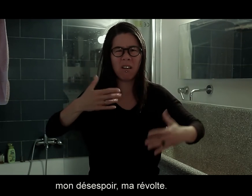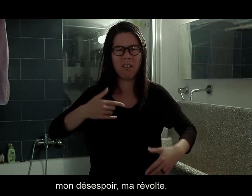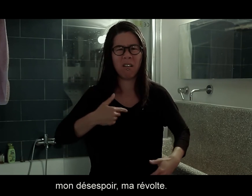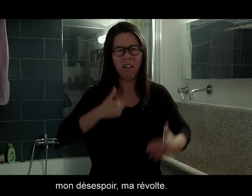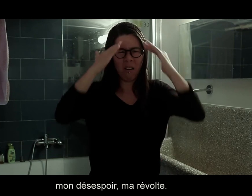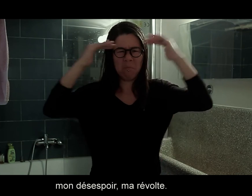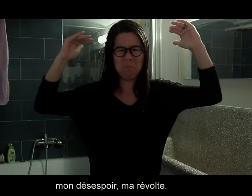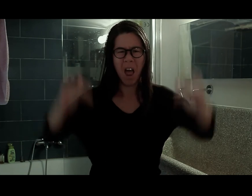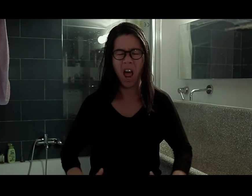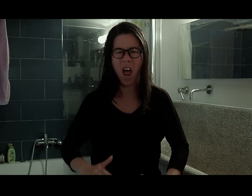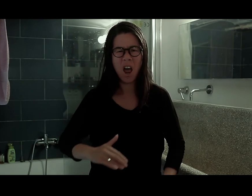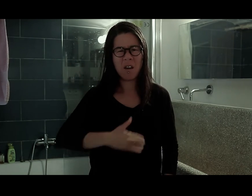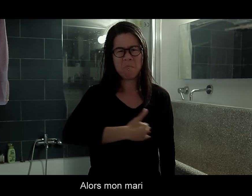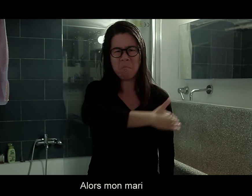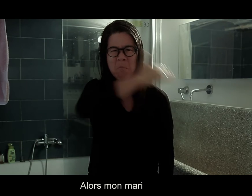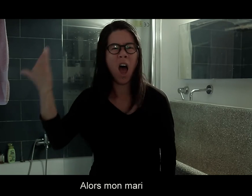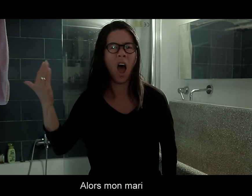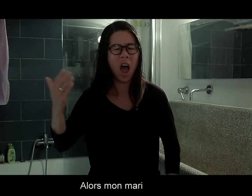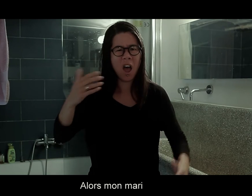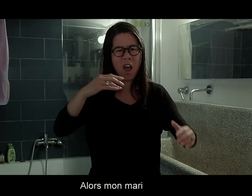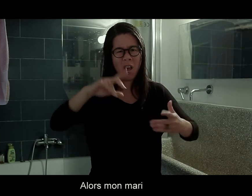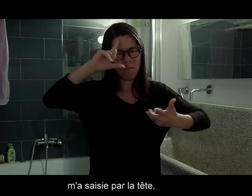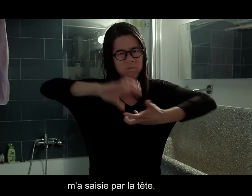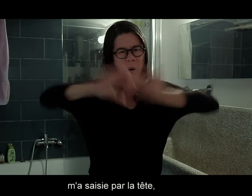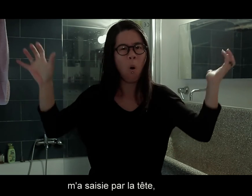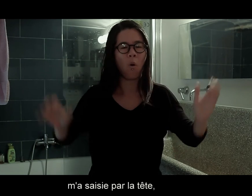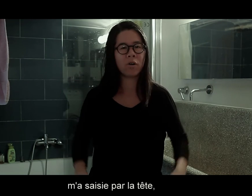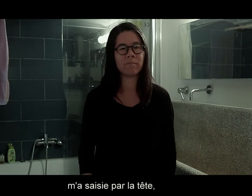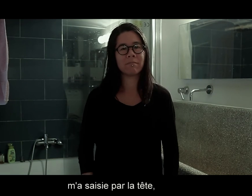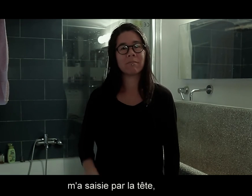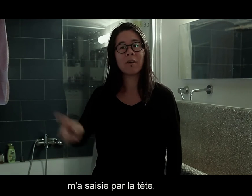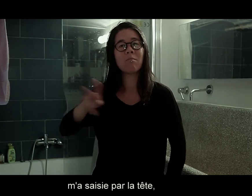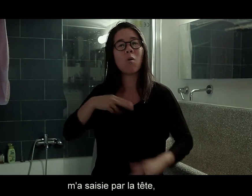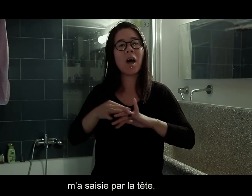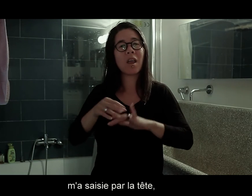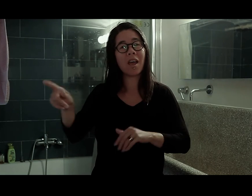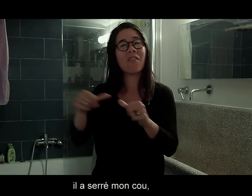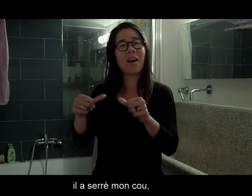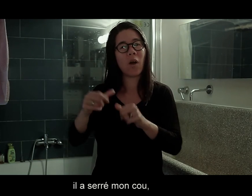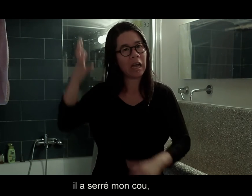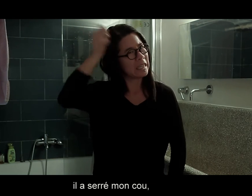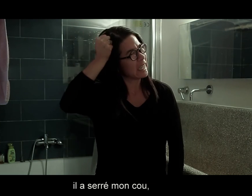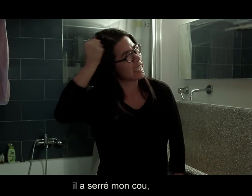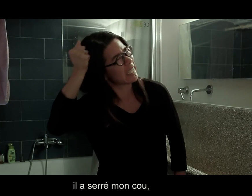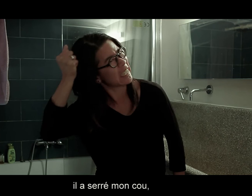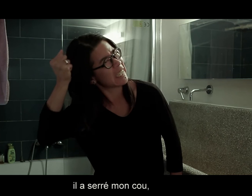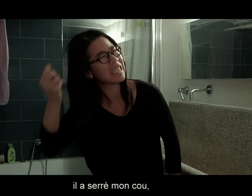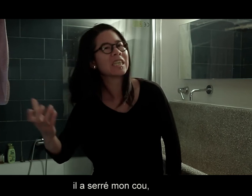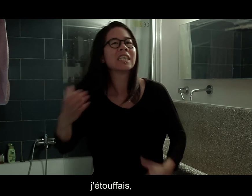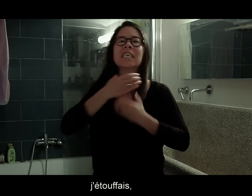ma révolte. Alors mon mari m'a saisi par la tête. Il a serré mon cou, j